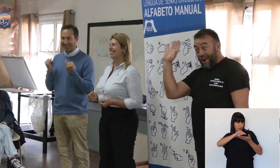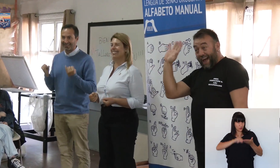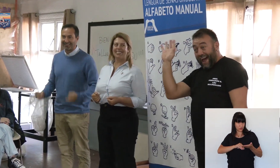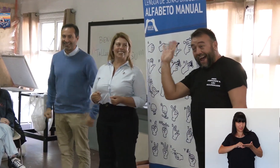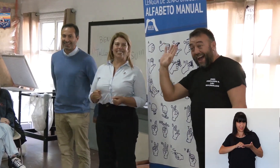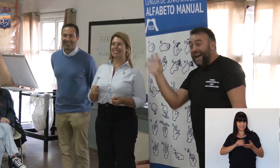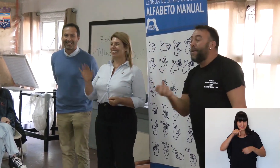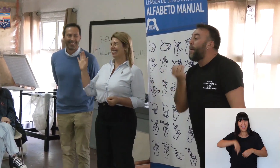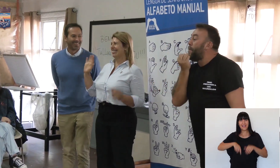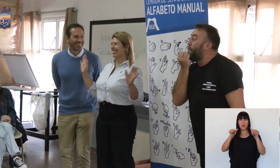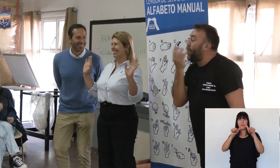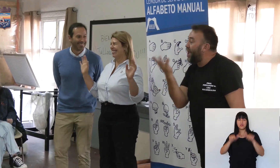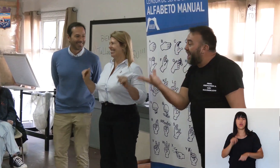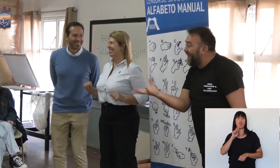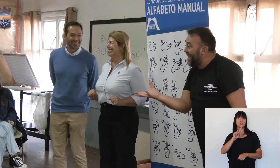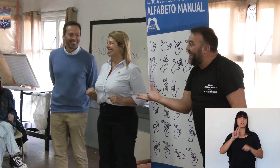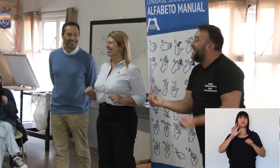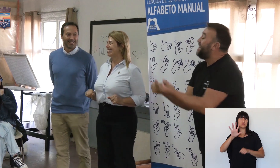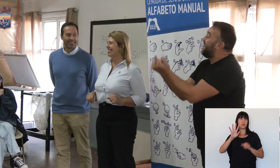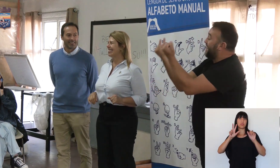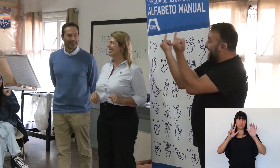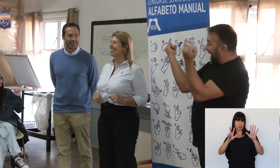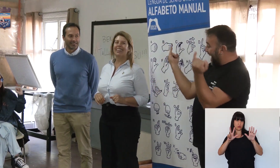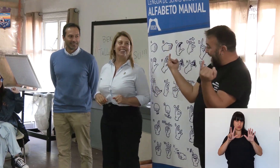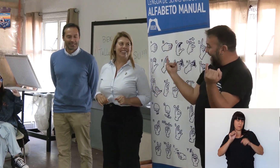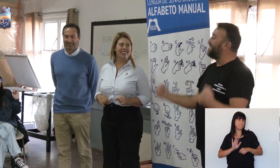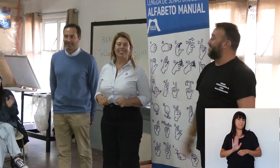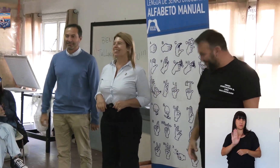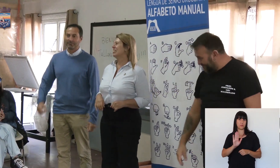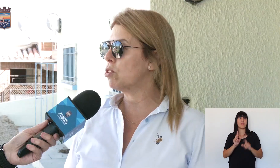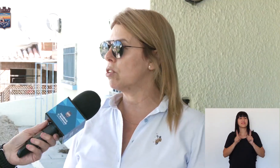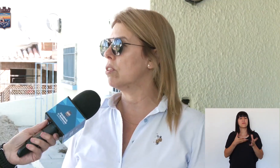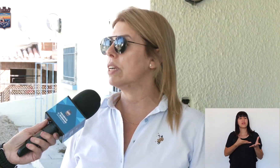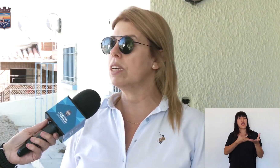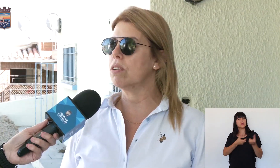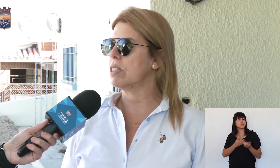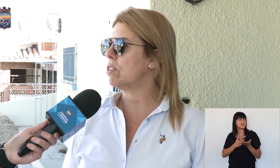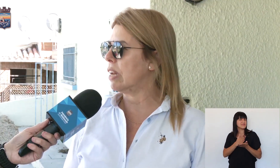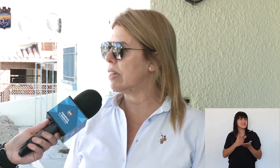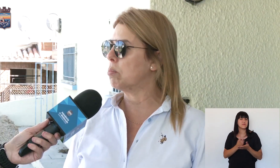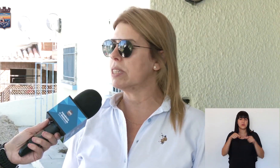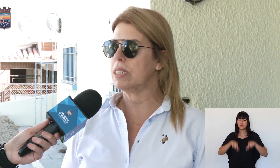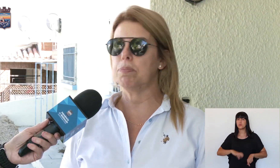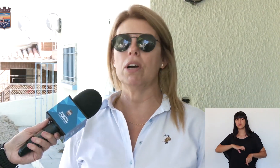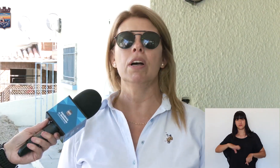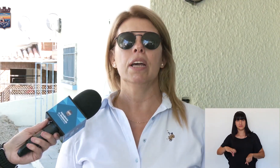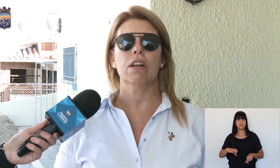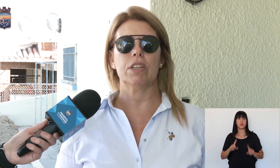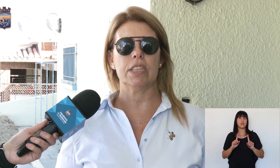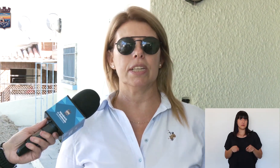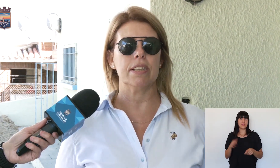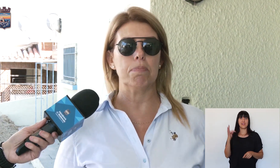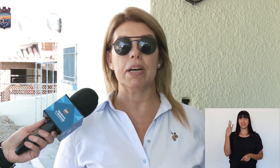de las cuales 258 son de Maldonado. Contamos con el apoyo incondicional del municipio,